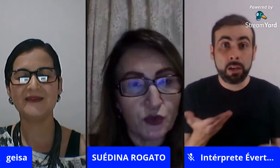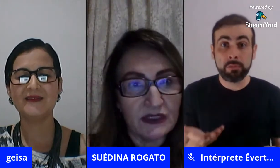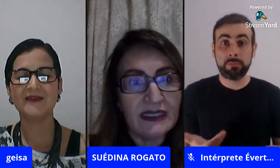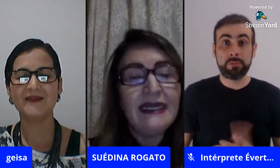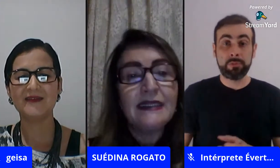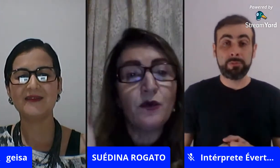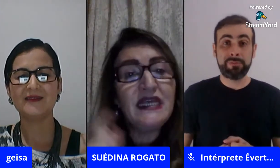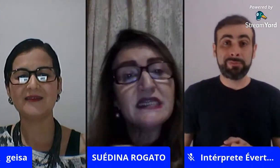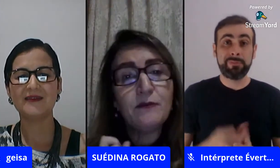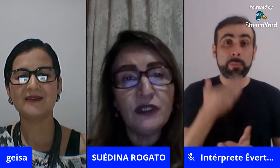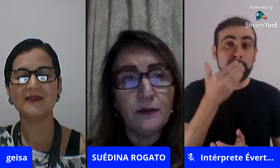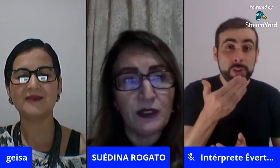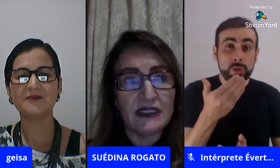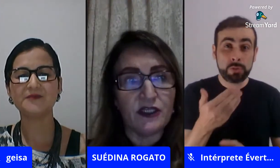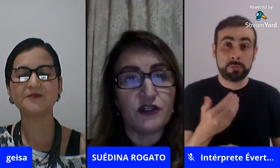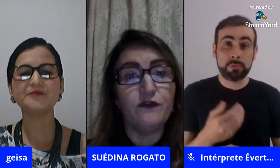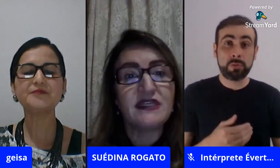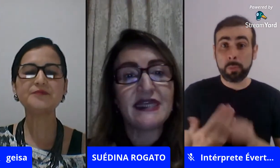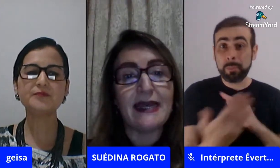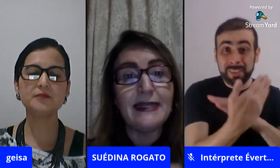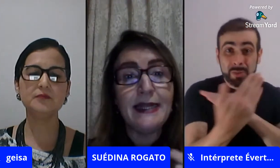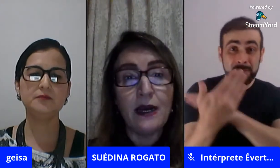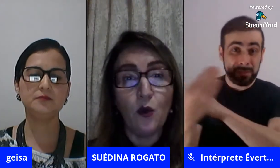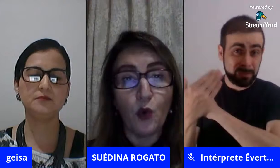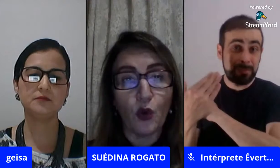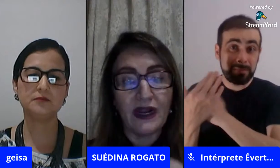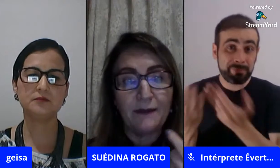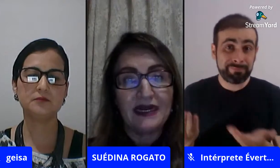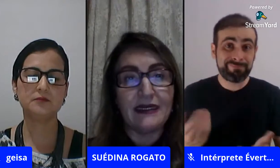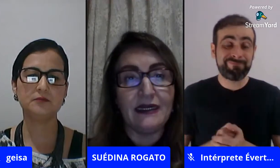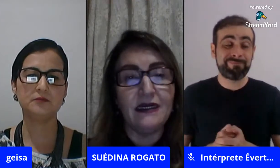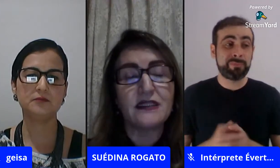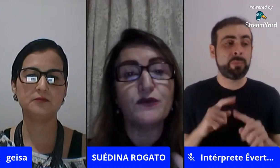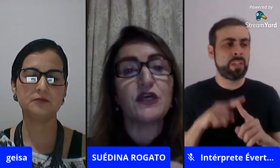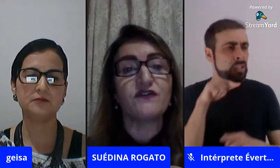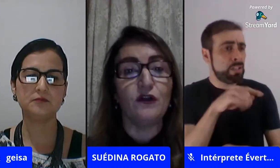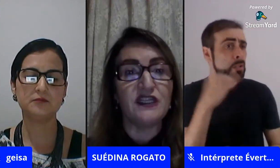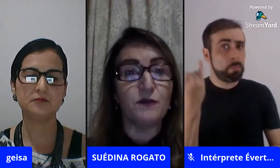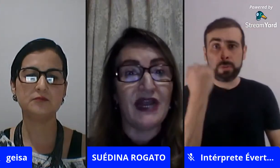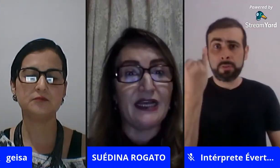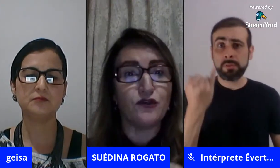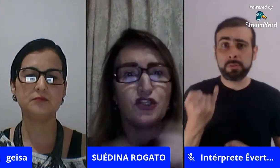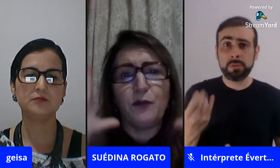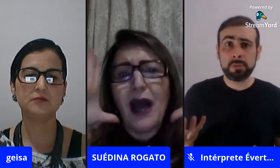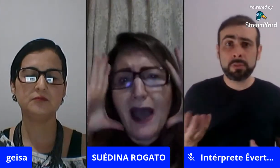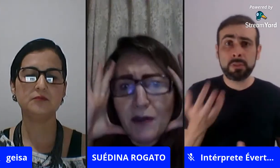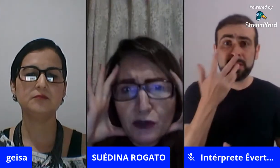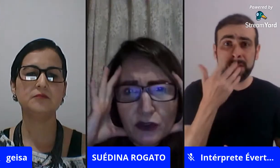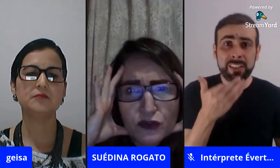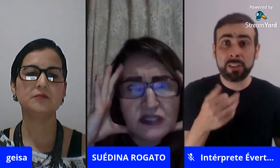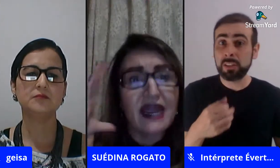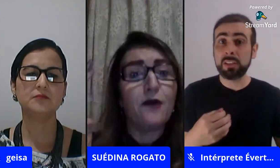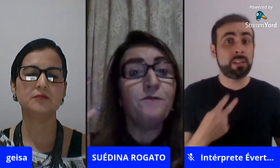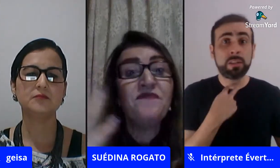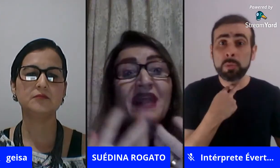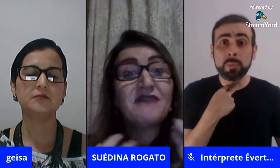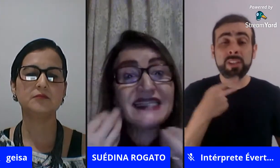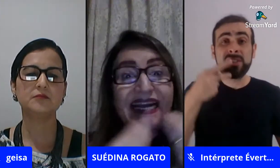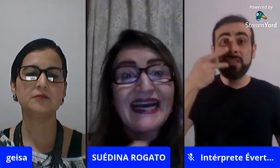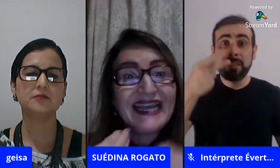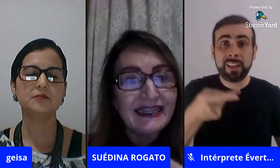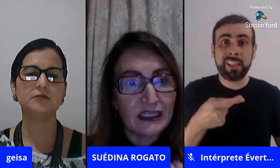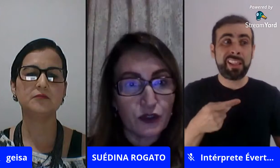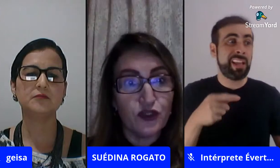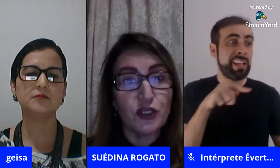foi pedir ajuda então isso é muito importante você não colocar para a criança os seus valores morais do tipo ai meu Deus do céu